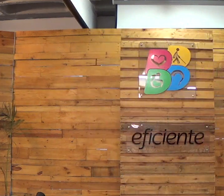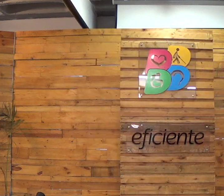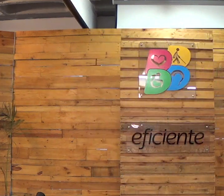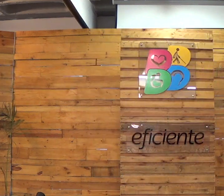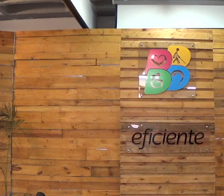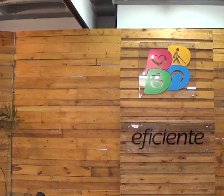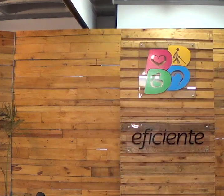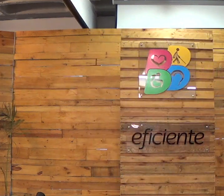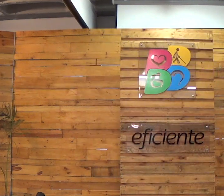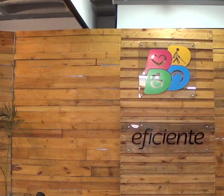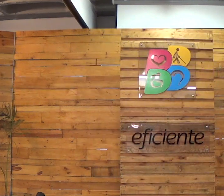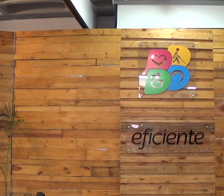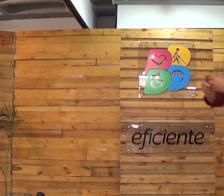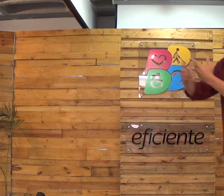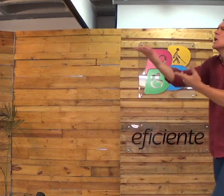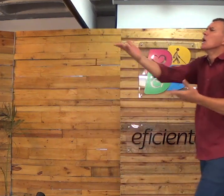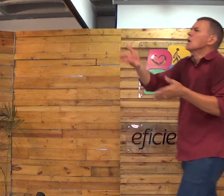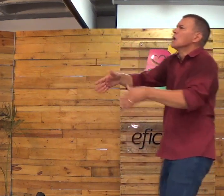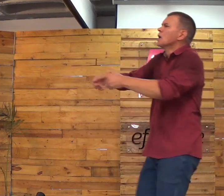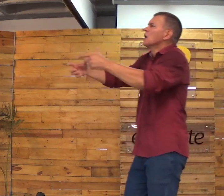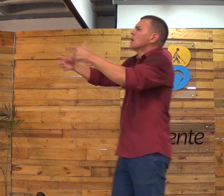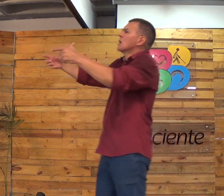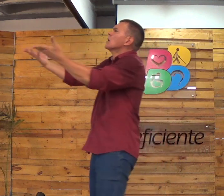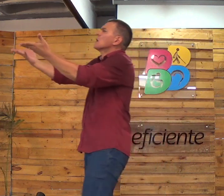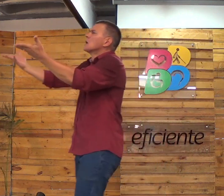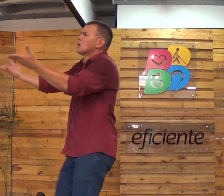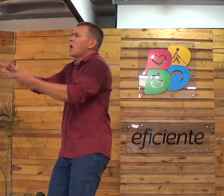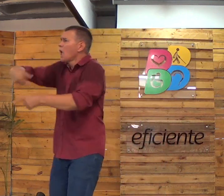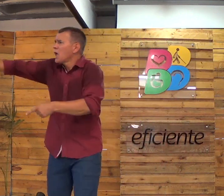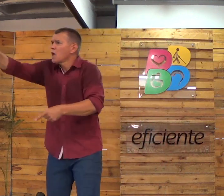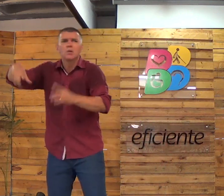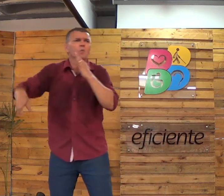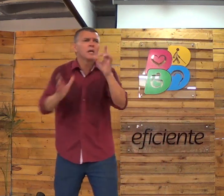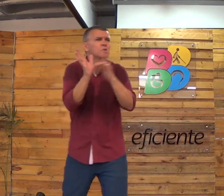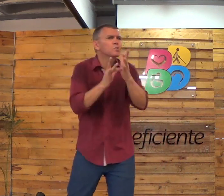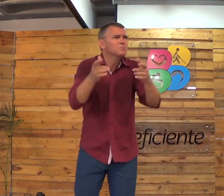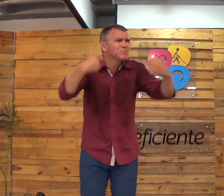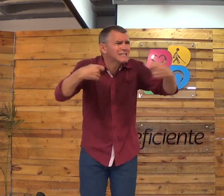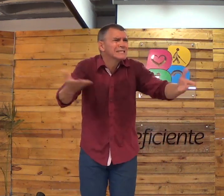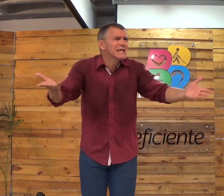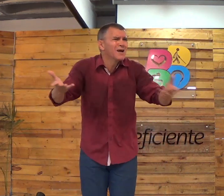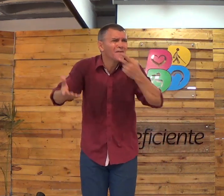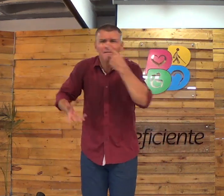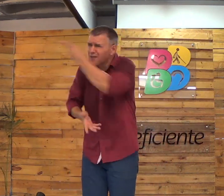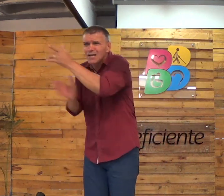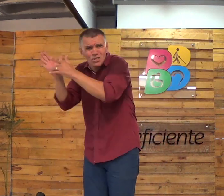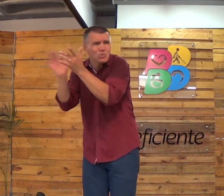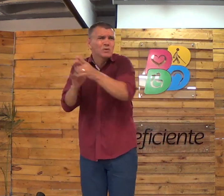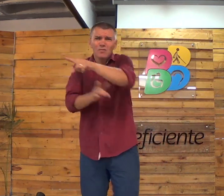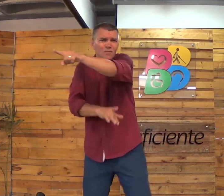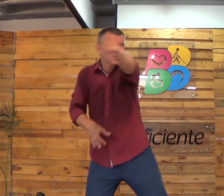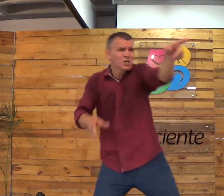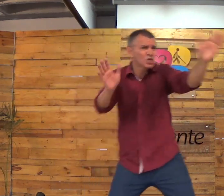nascentam, a população cresce, as próprias pessoas vão crescendo. Mas são pessoas que não conhecem Jesus.